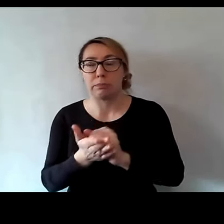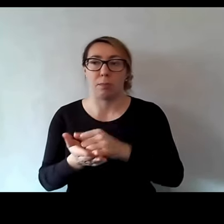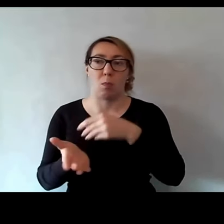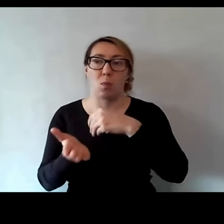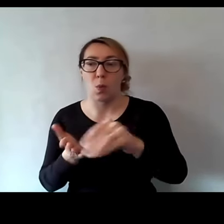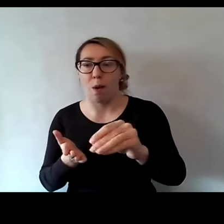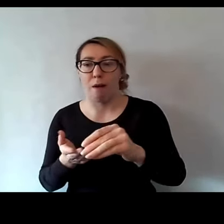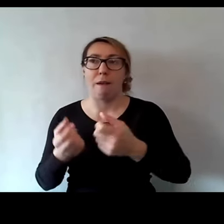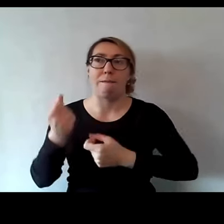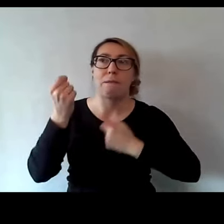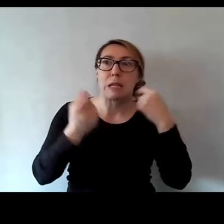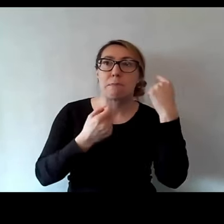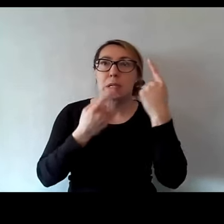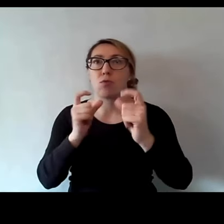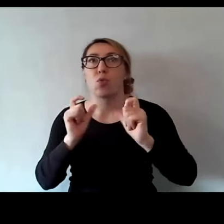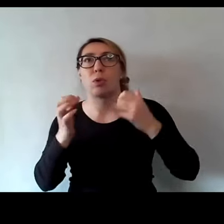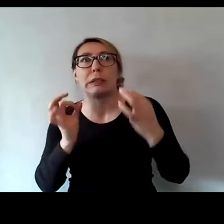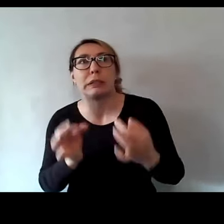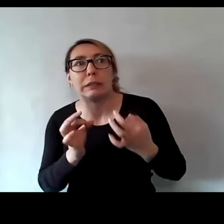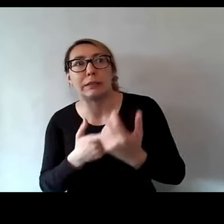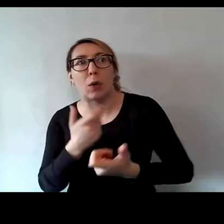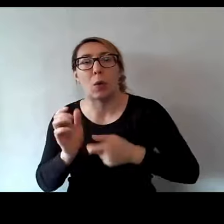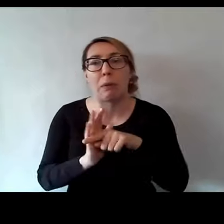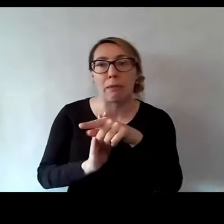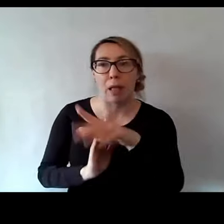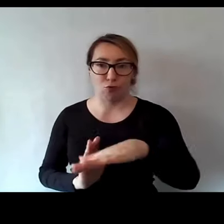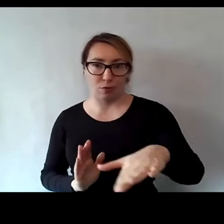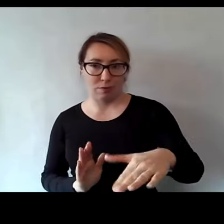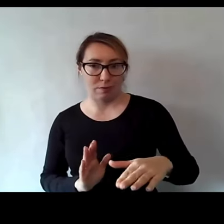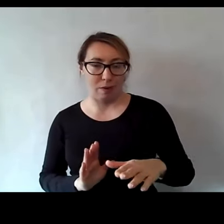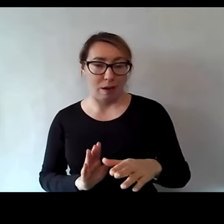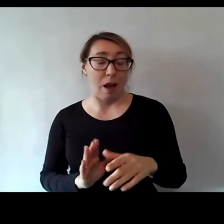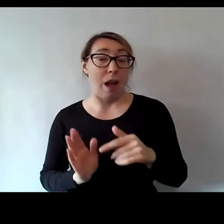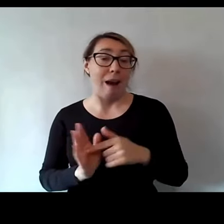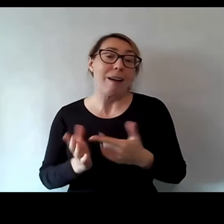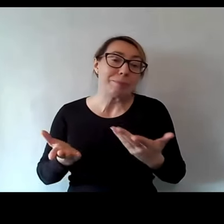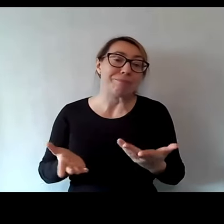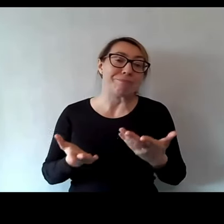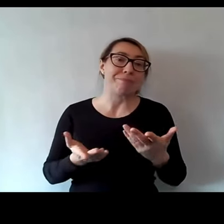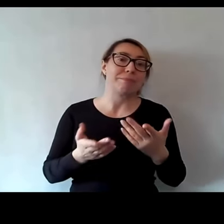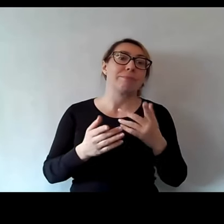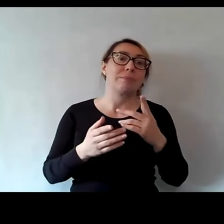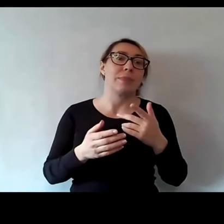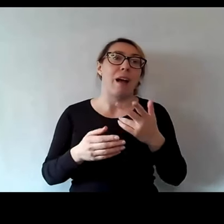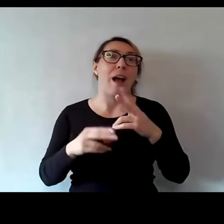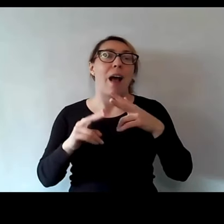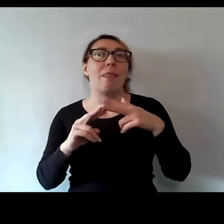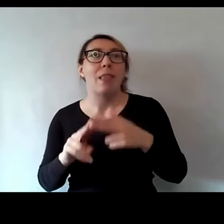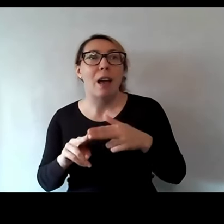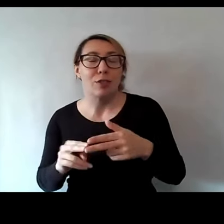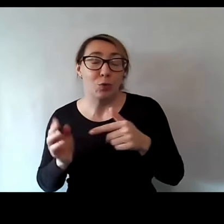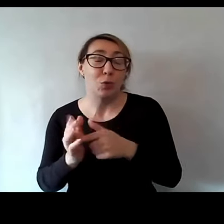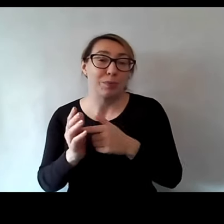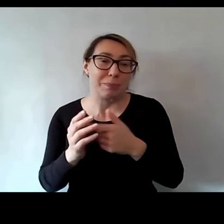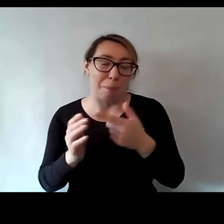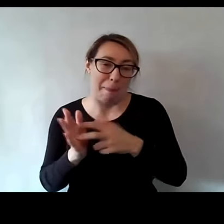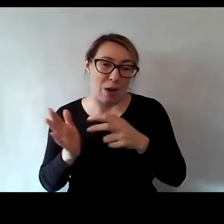wymyślania, co dzisiaj mogę zrobić dla tego dziecka. A niestety, no takich nasz rzędzi na rynku brakuje.